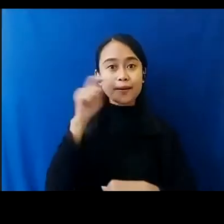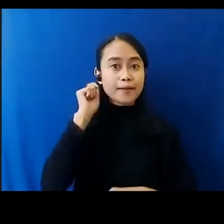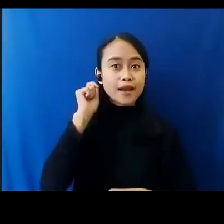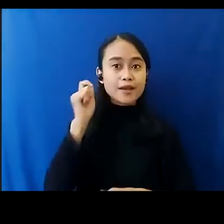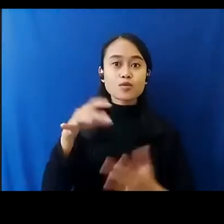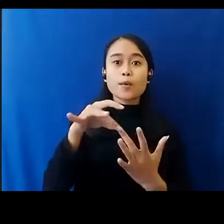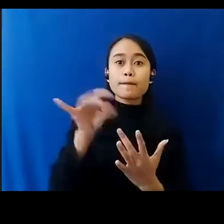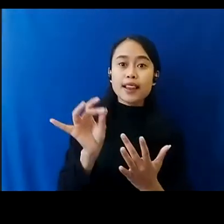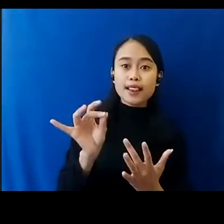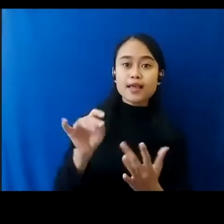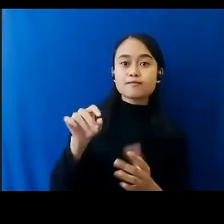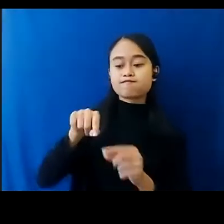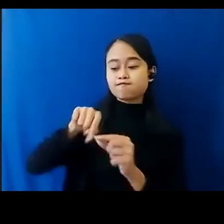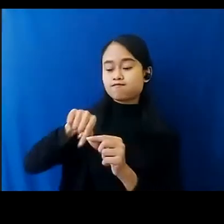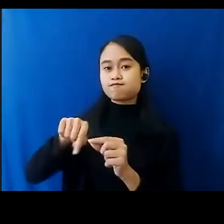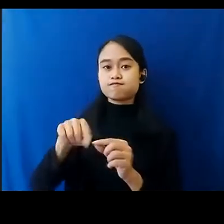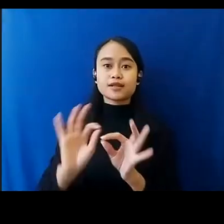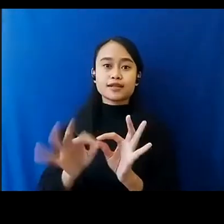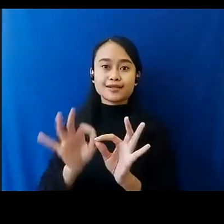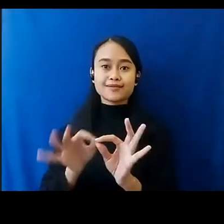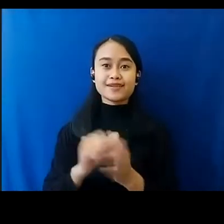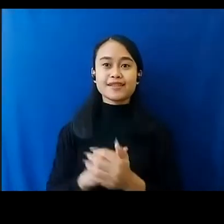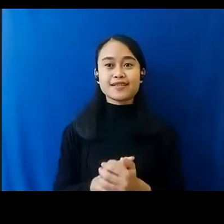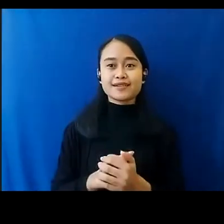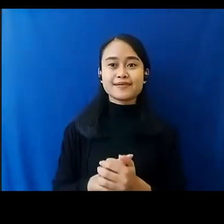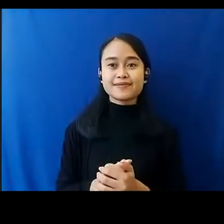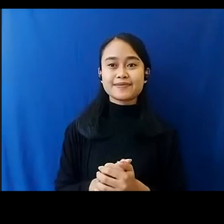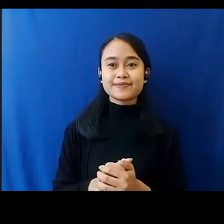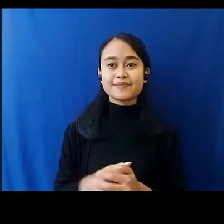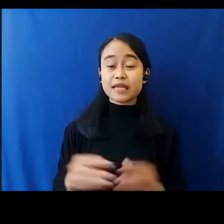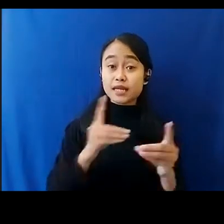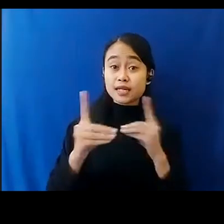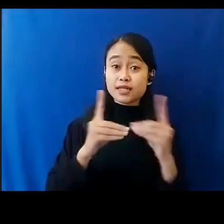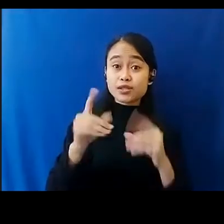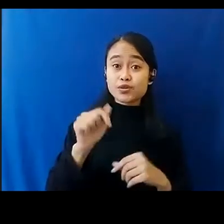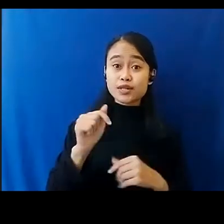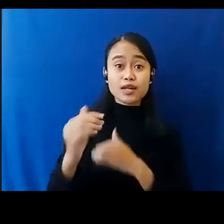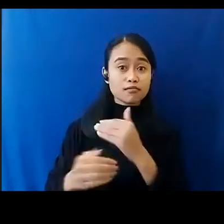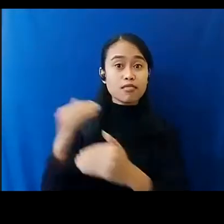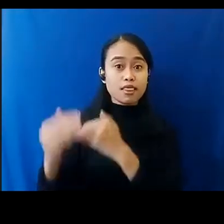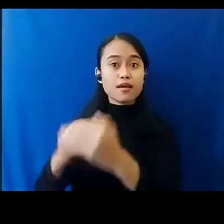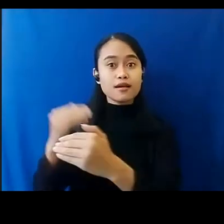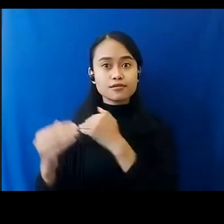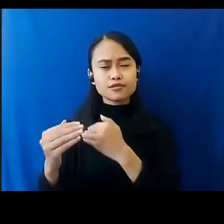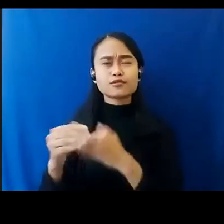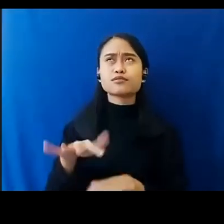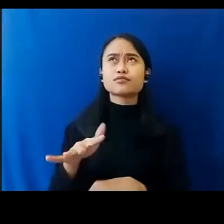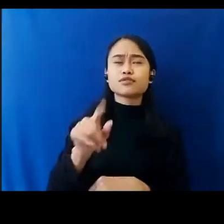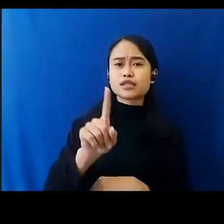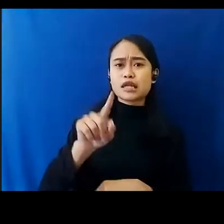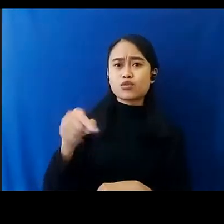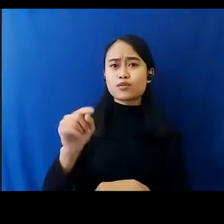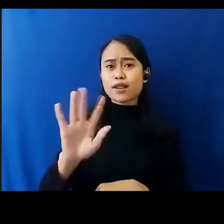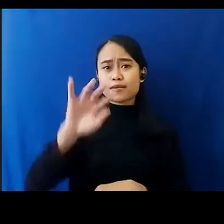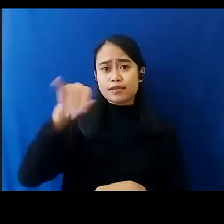Interpreter Di Layar Bapak Ibu Diskusi Panel Ini Akan Berlangsung Selama Kurang Lebih Satu Setengah